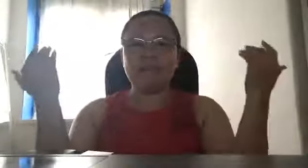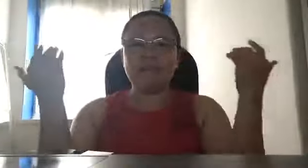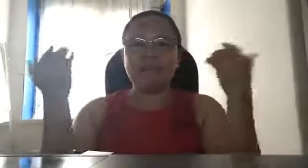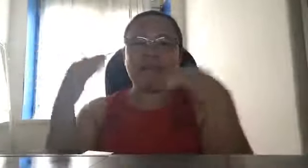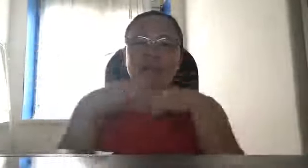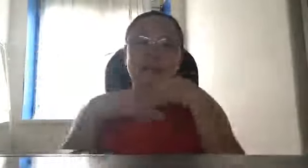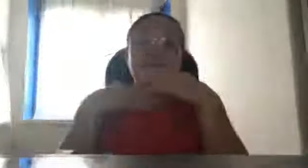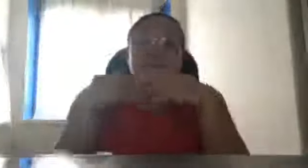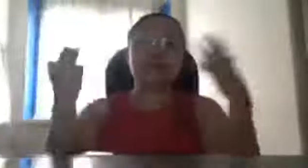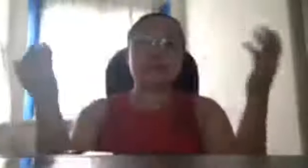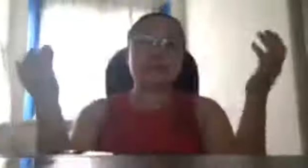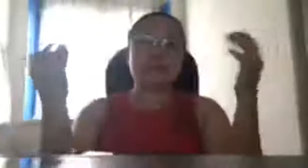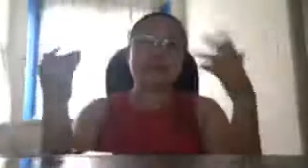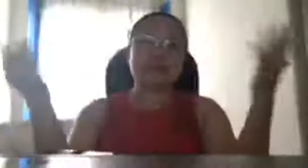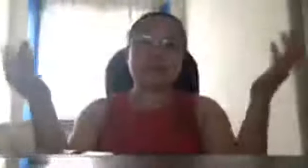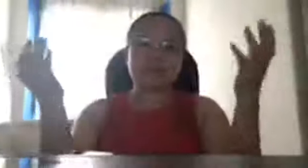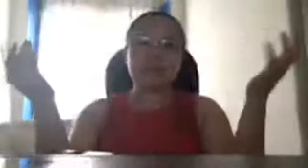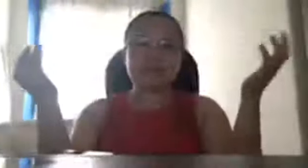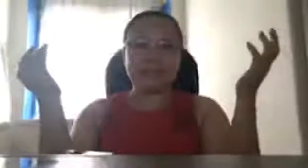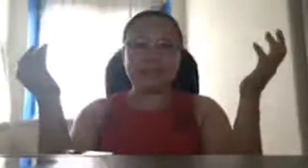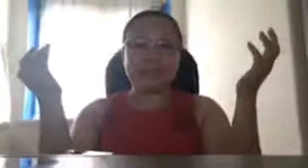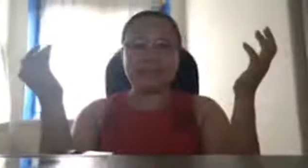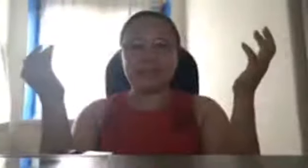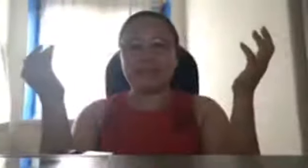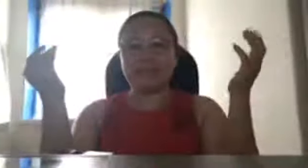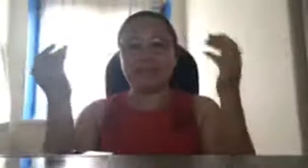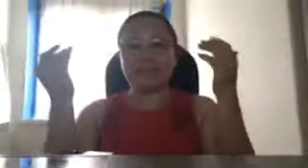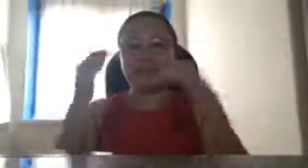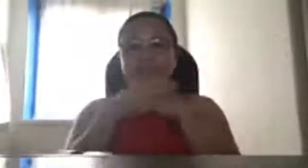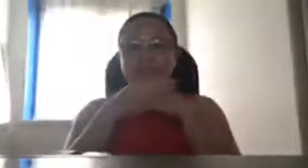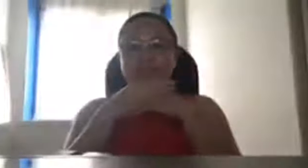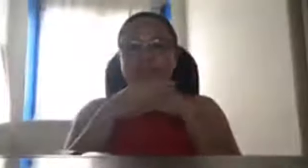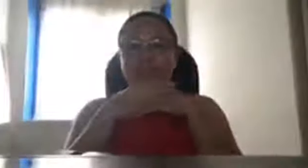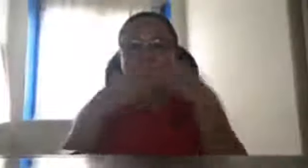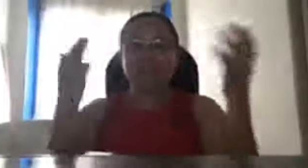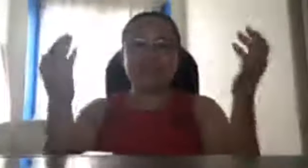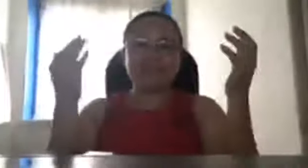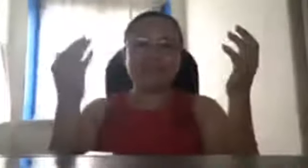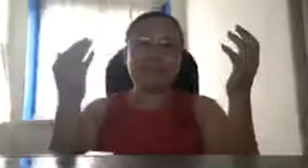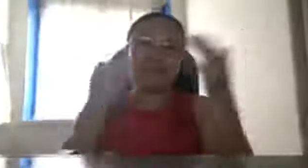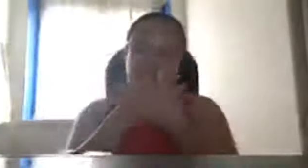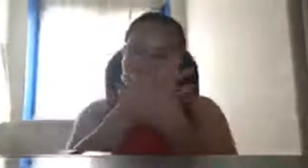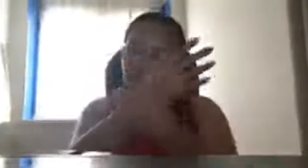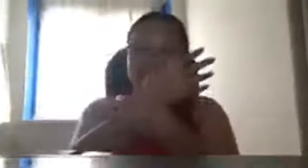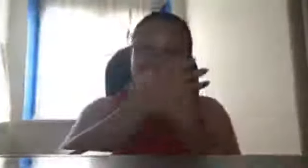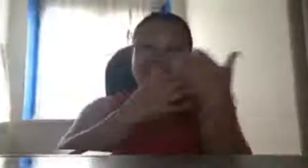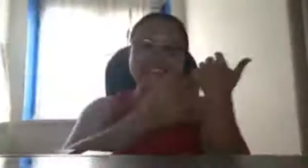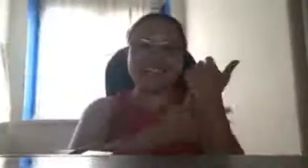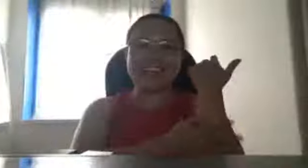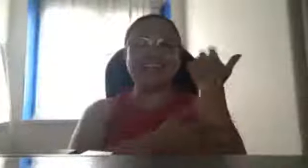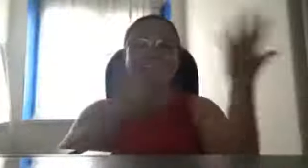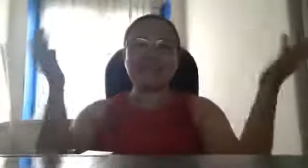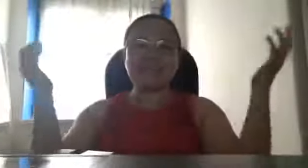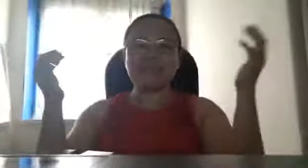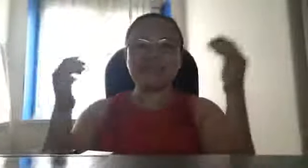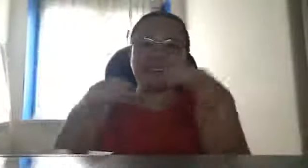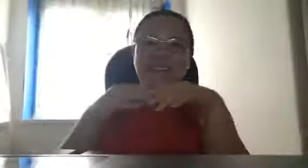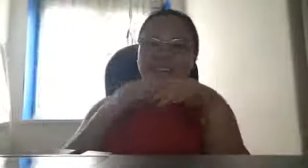ngayon ang ginawa namin nag-aral lang kami nang nag-aral ngayon wala kaming mga galis dahil hindi kami na mundong